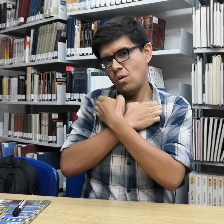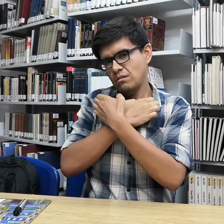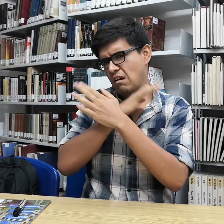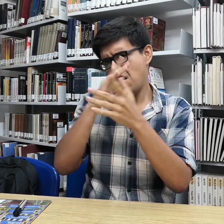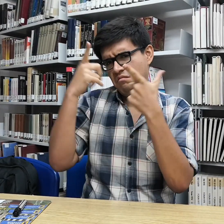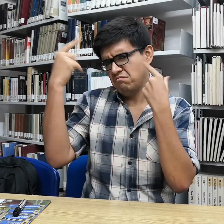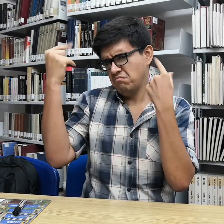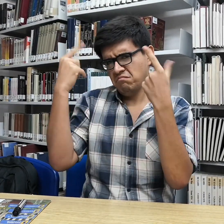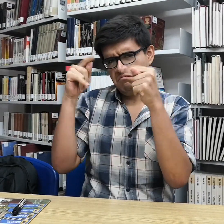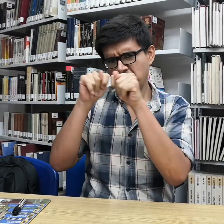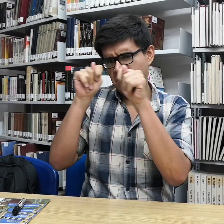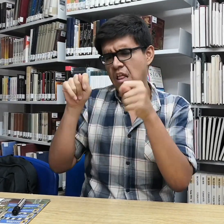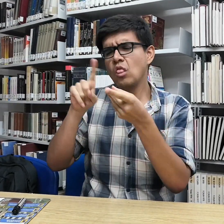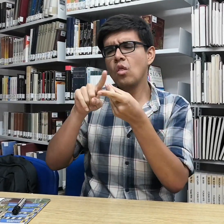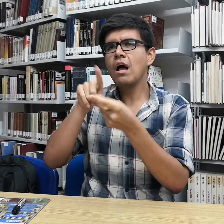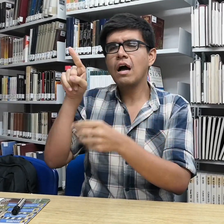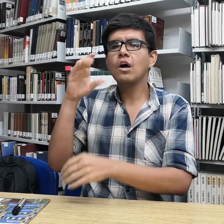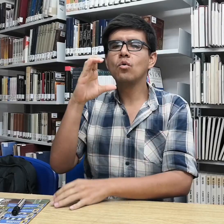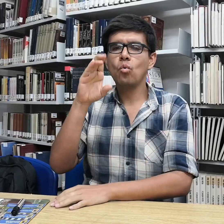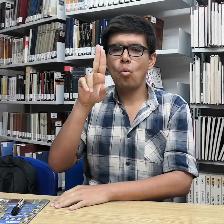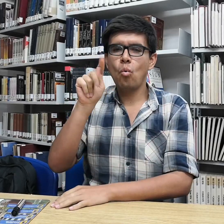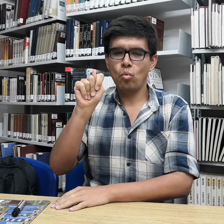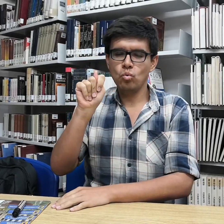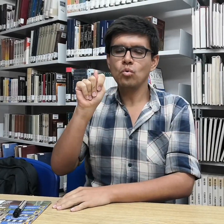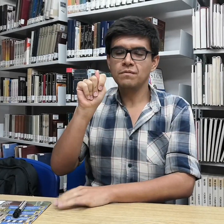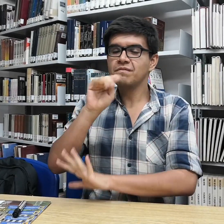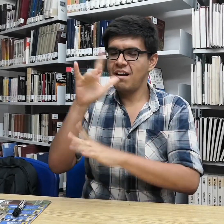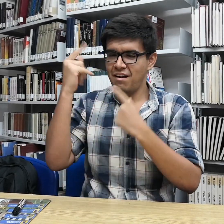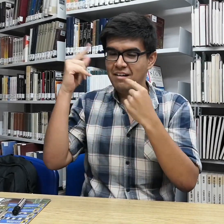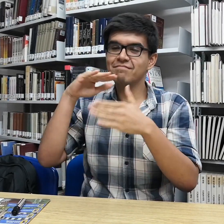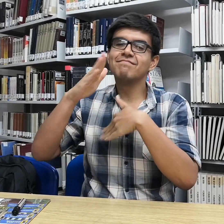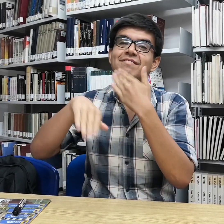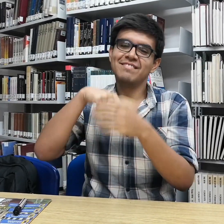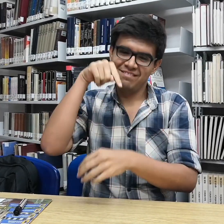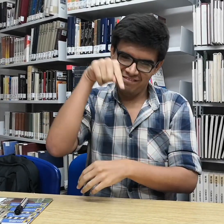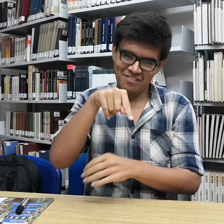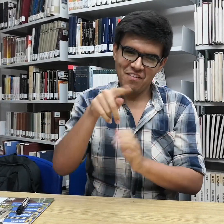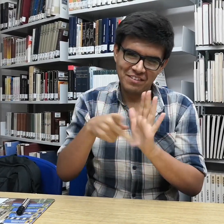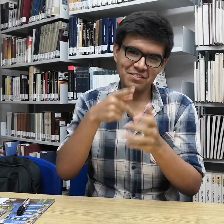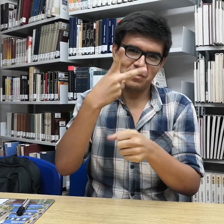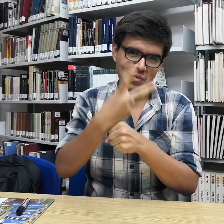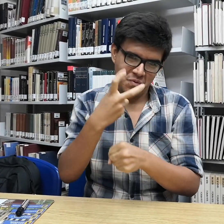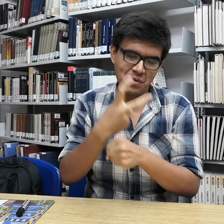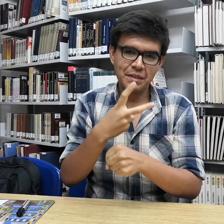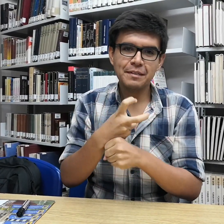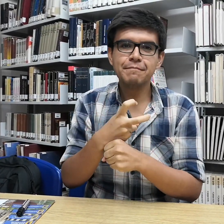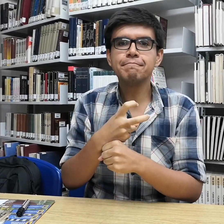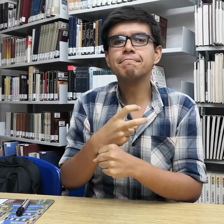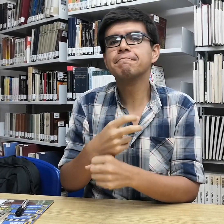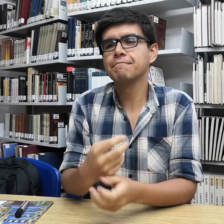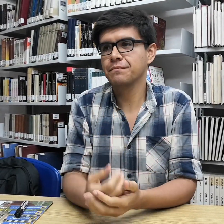estudié Ciencias de la Educación, ya estoy graduado y titulado en el Centro Universitario de Tijuana. Esta es mi segunda carrera.